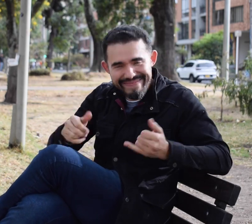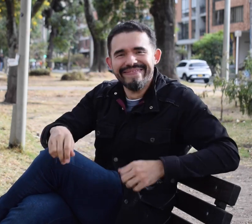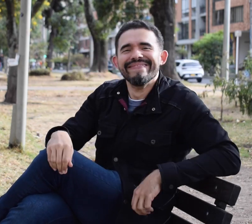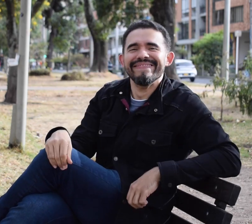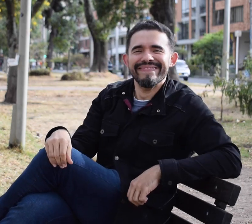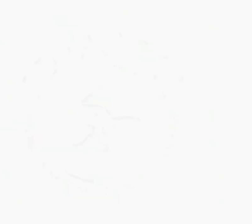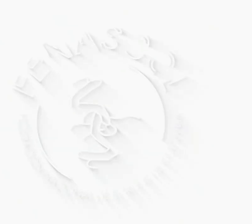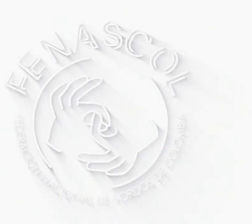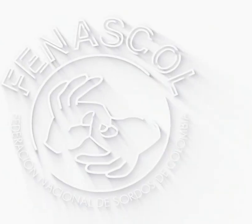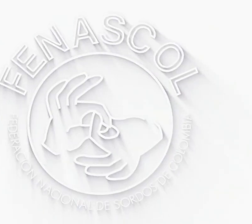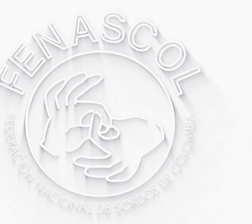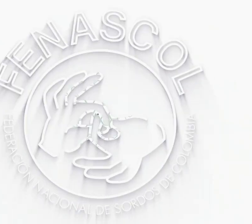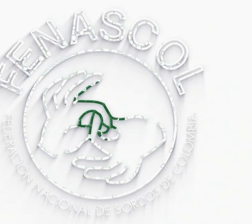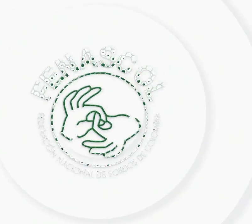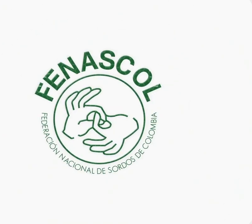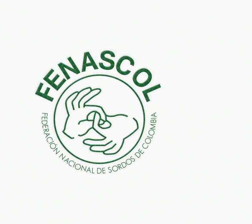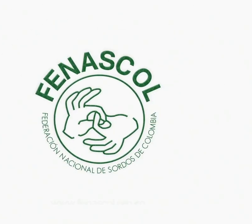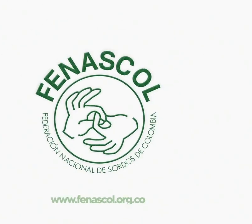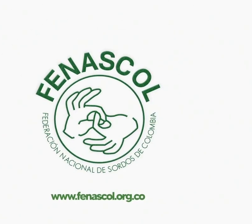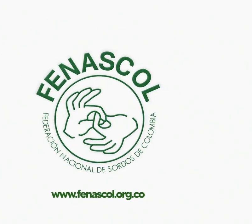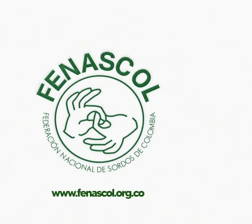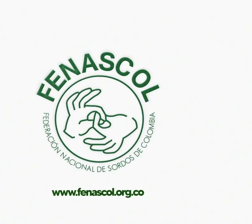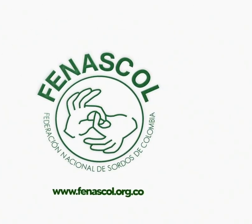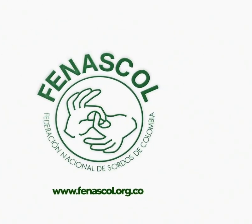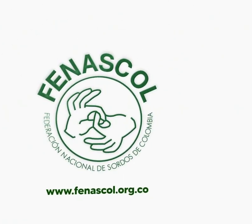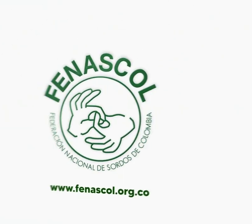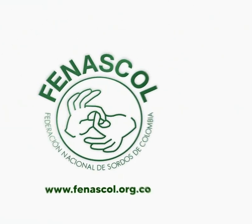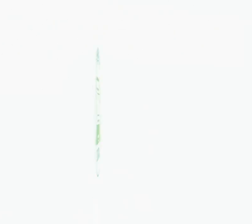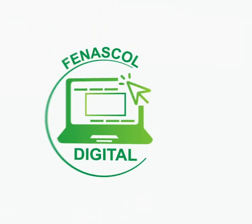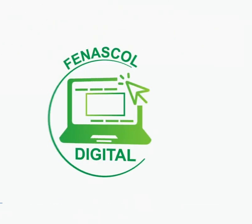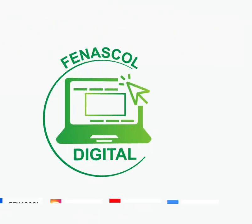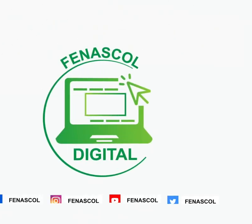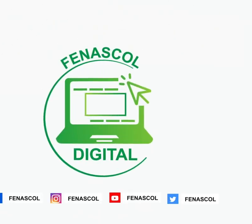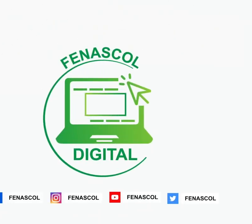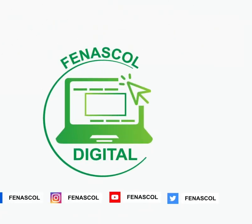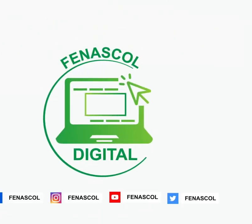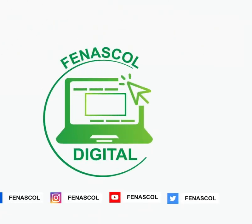ver el video.